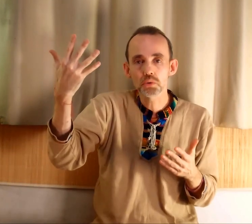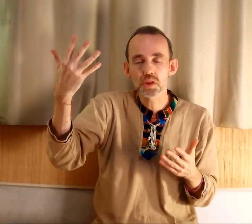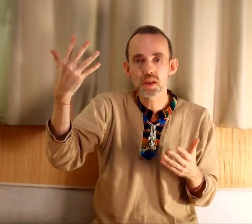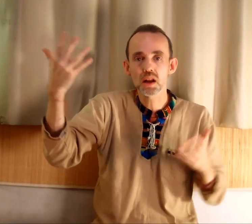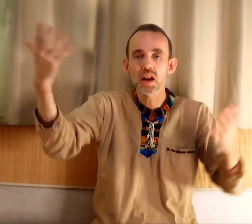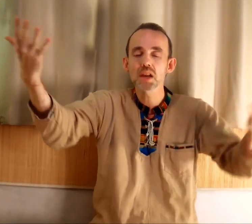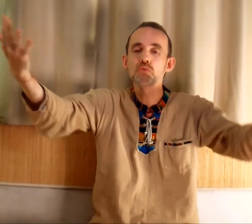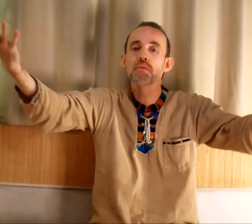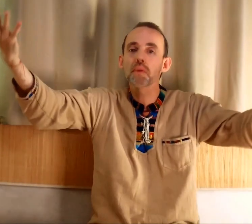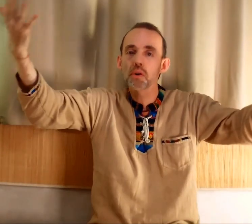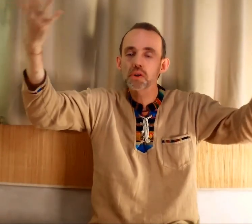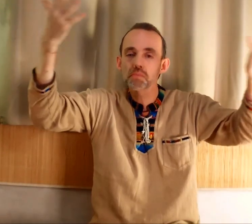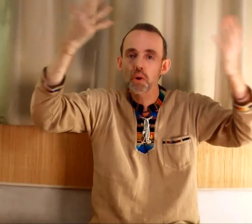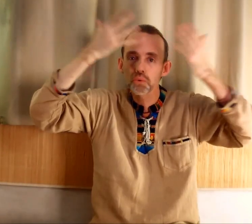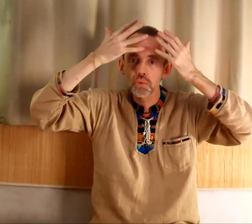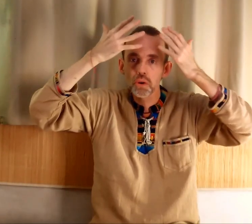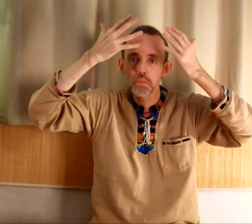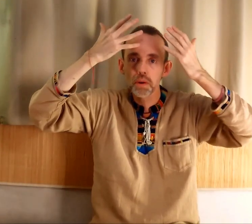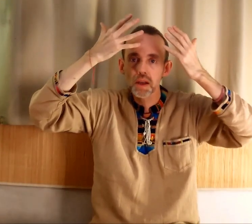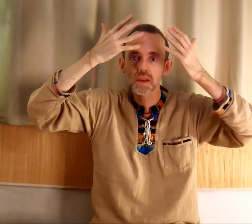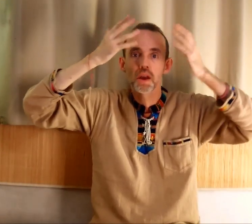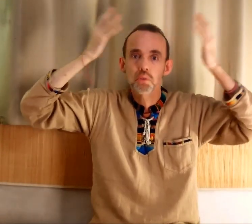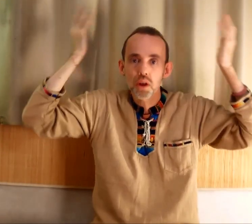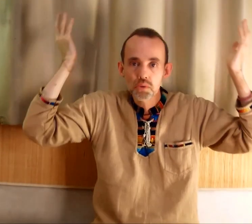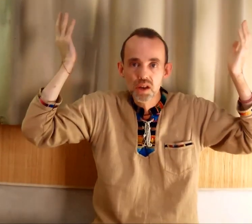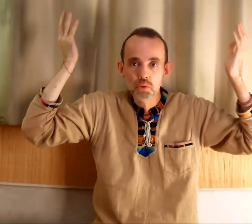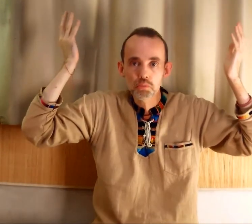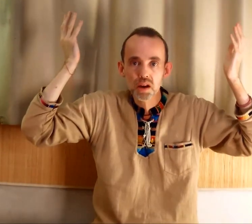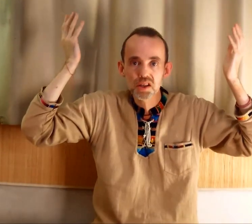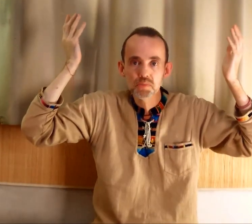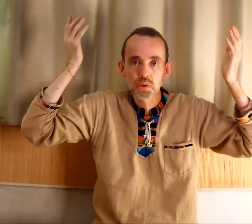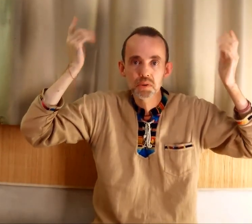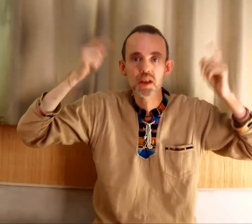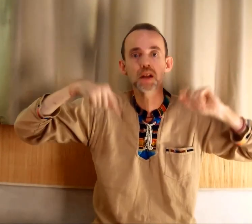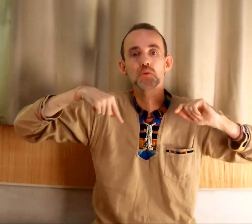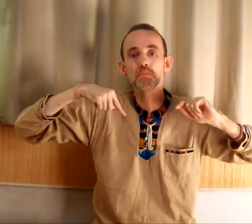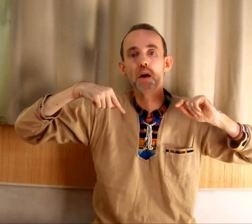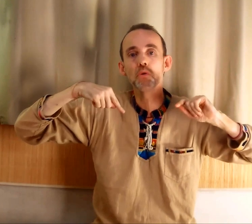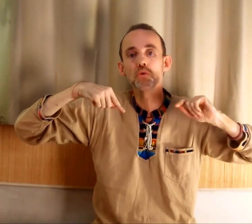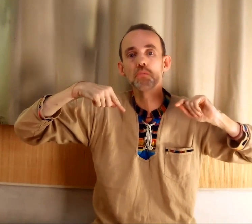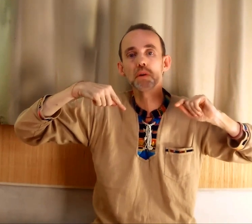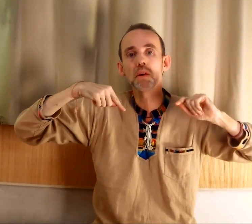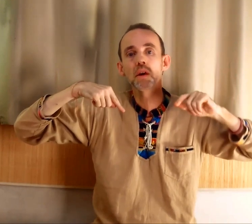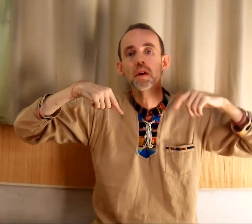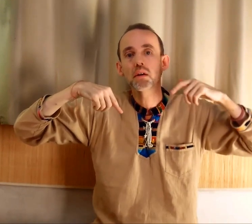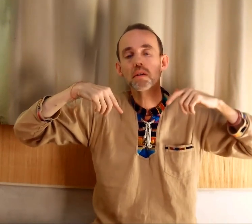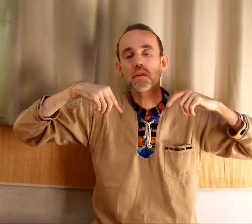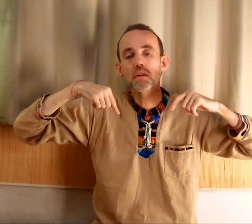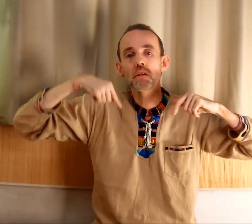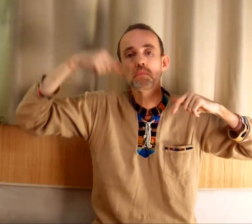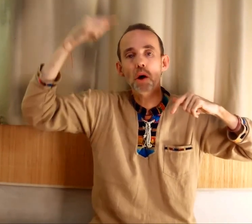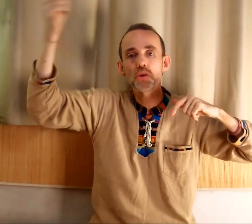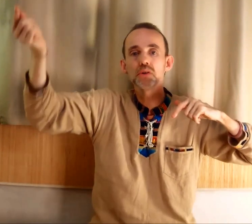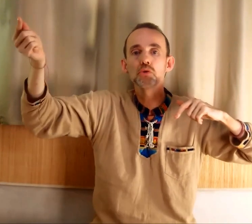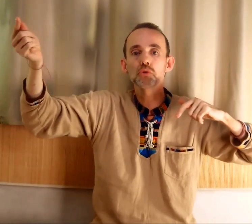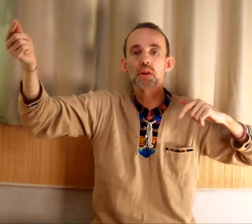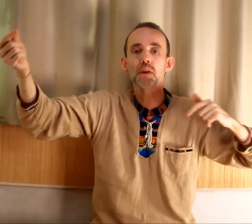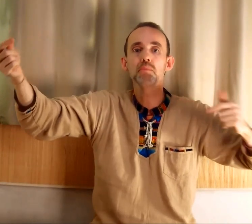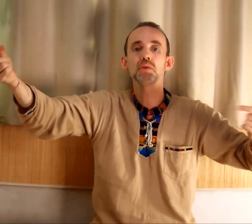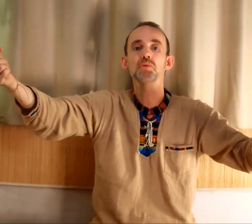'enthousiasme. La souffrance prend toute leur place. Donc là aussi, elles n'ont pas les disponibilités, elles ne sont pas occupées par une liste de choses à faire, mais